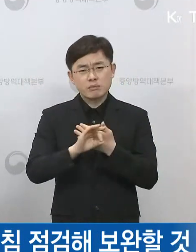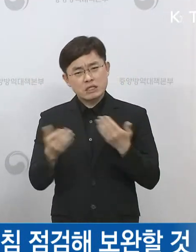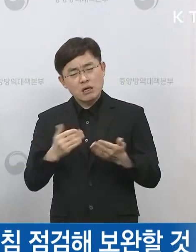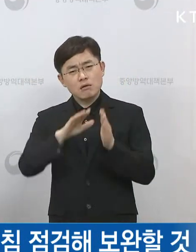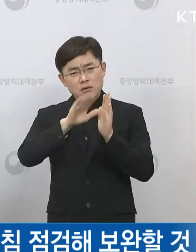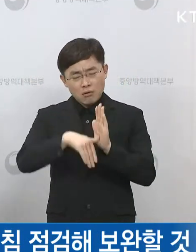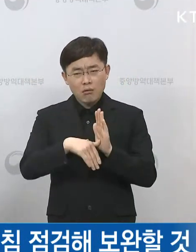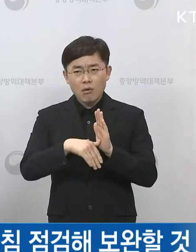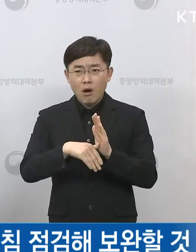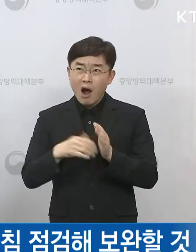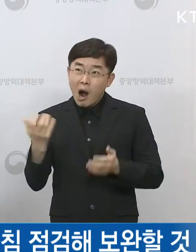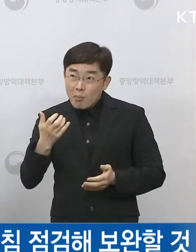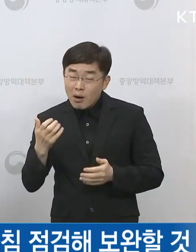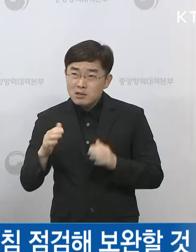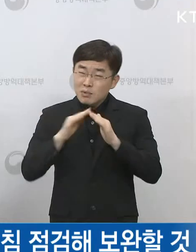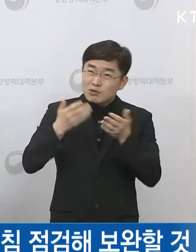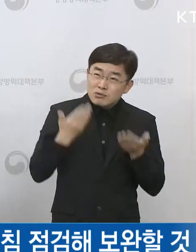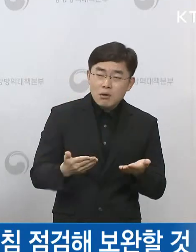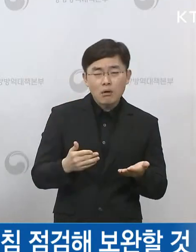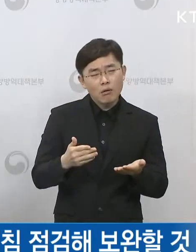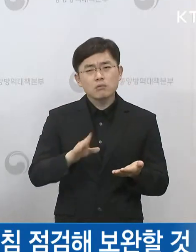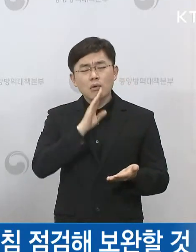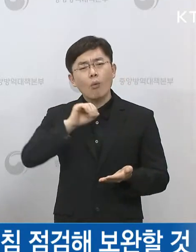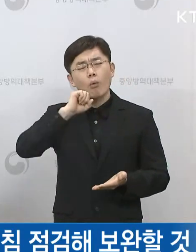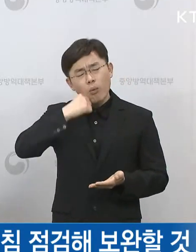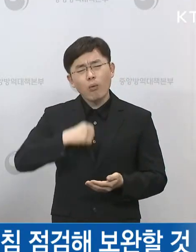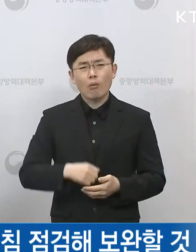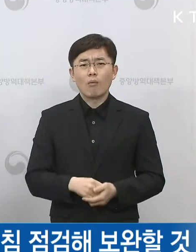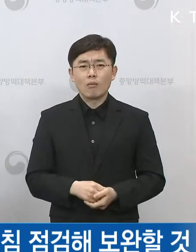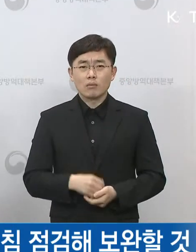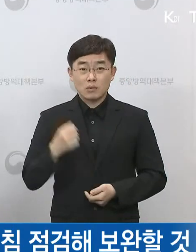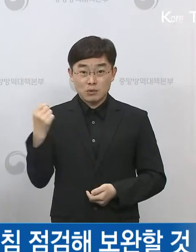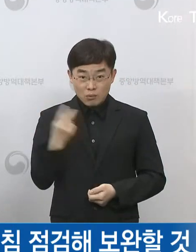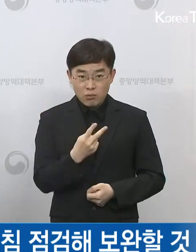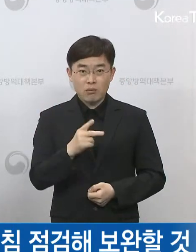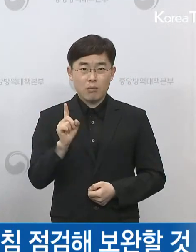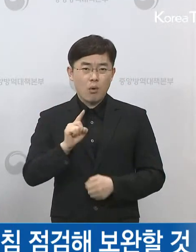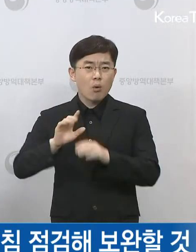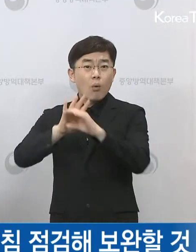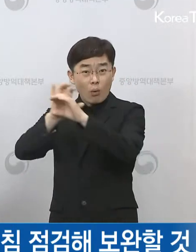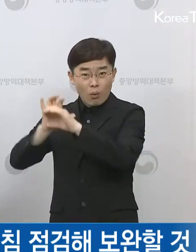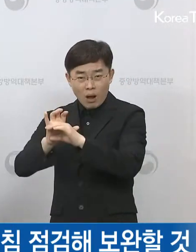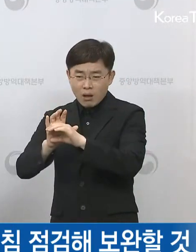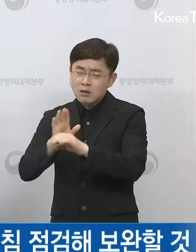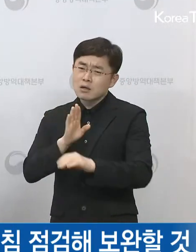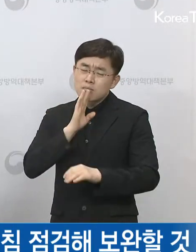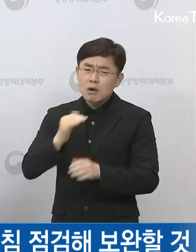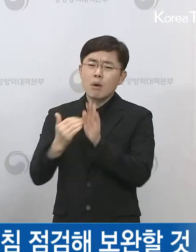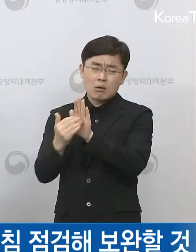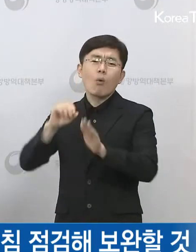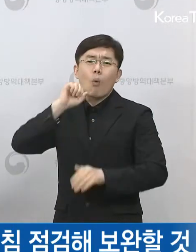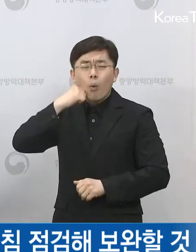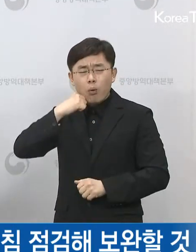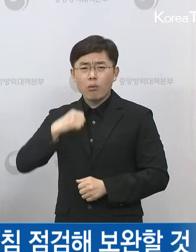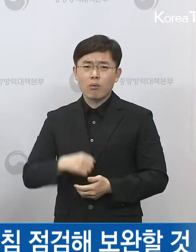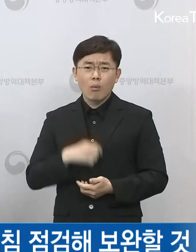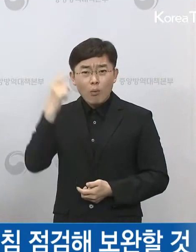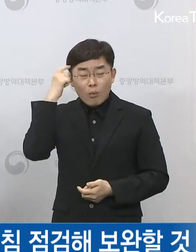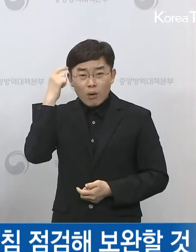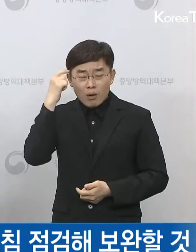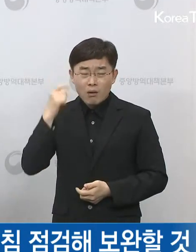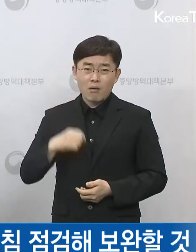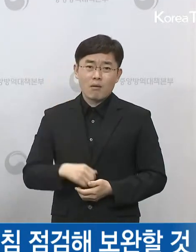있는 그런 제도적인 한계점도 있을 거고요. 두 번째로는 이 코로나19가 어려운 게 증상이 너무나